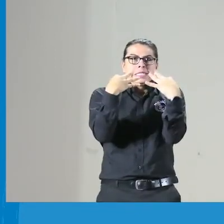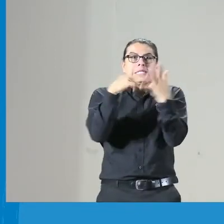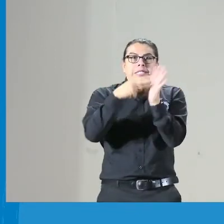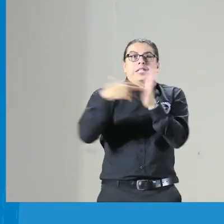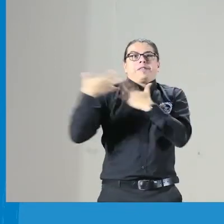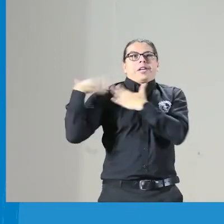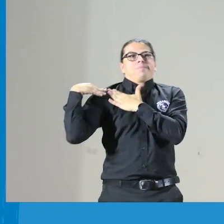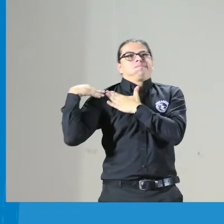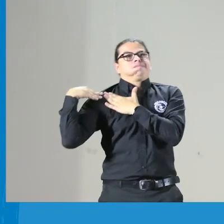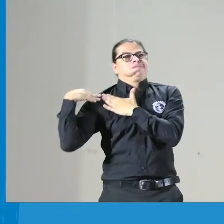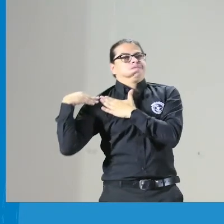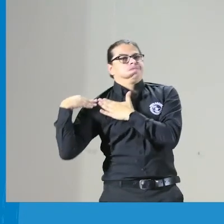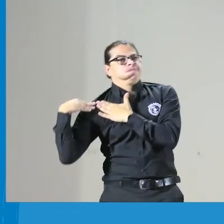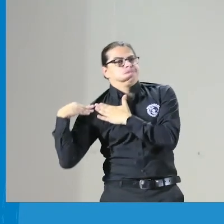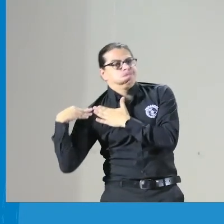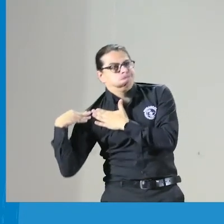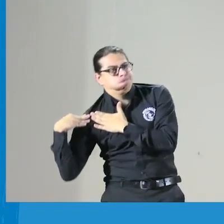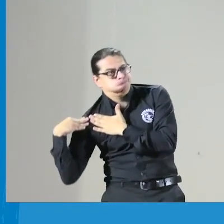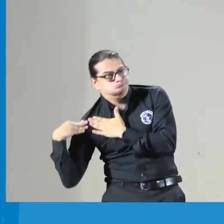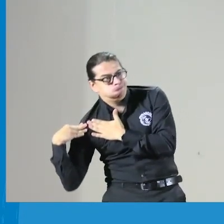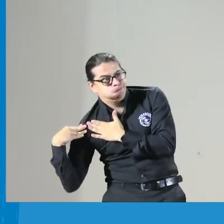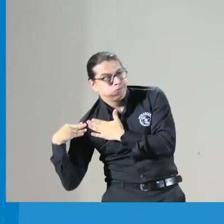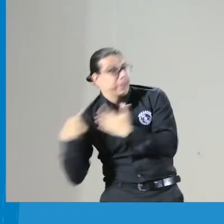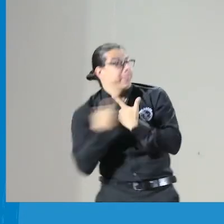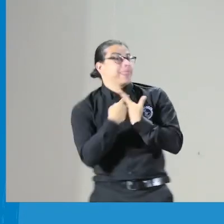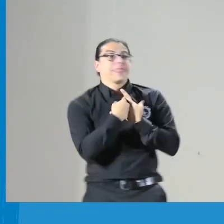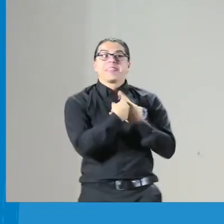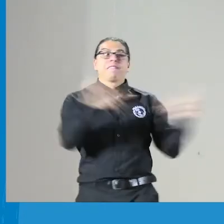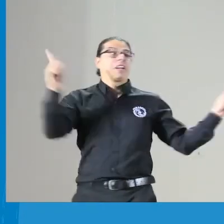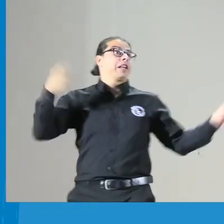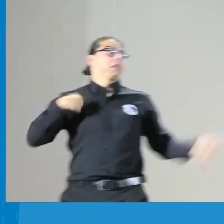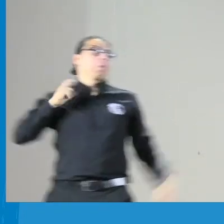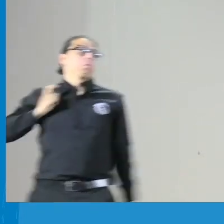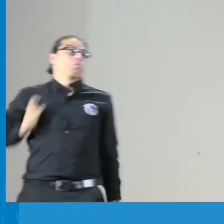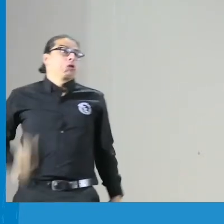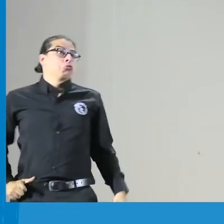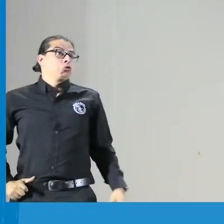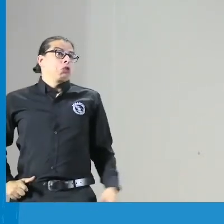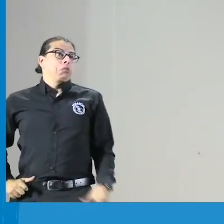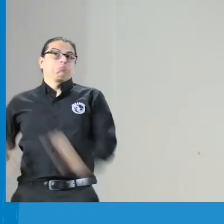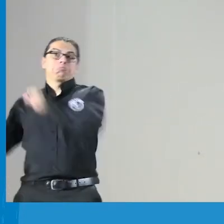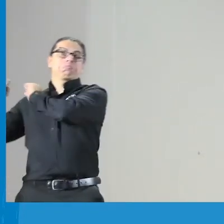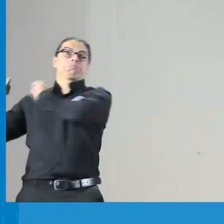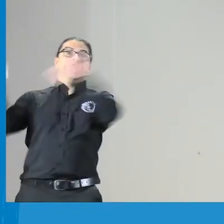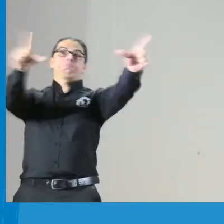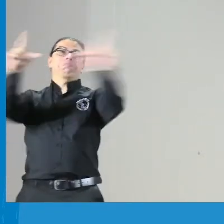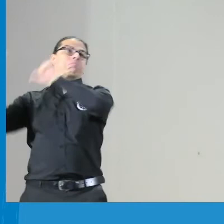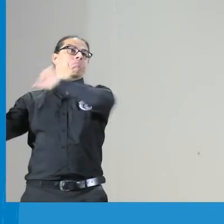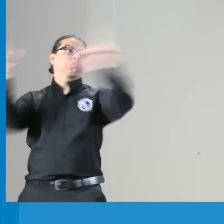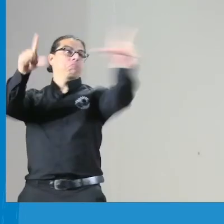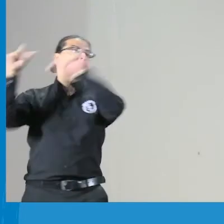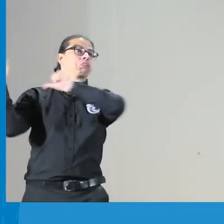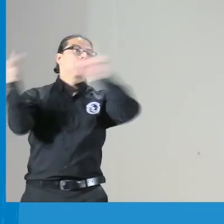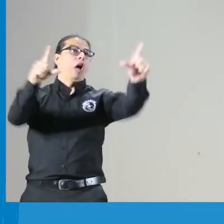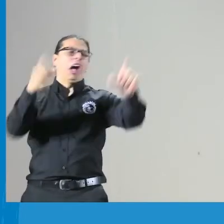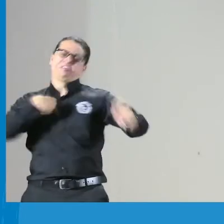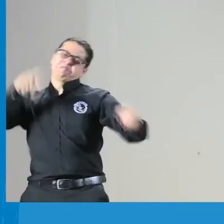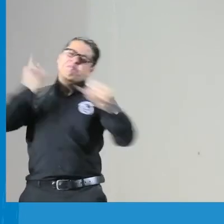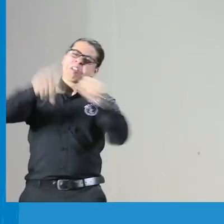Fenasco tenía los ojos encima de todos, así que era una responsabilidad muy grande. Es muy diferente cuando a nivel personal